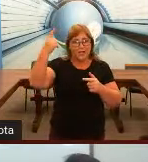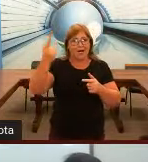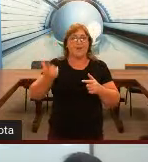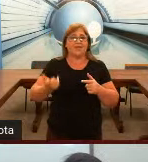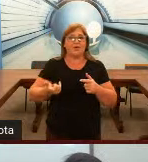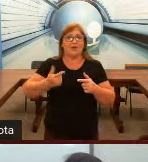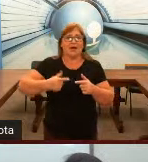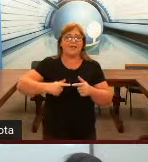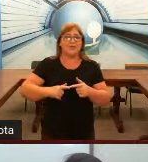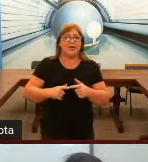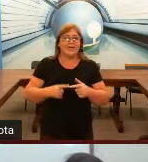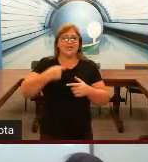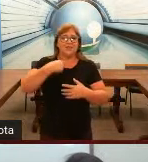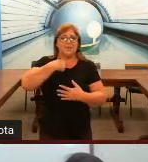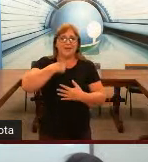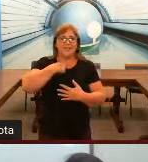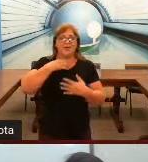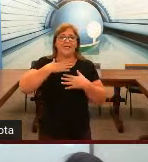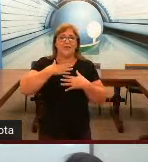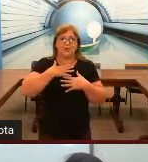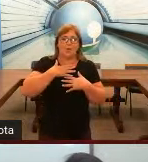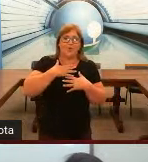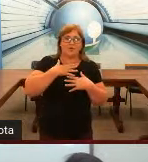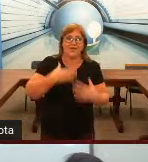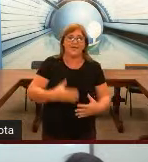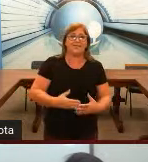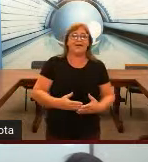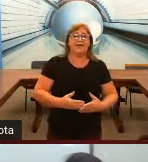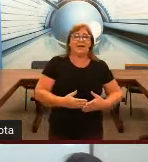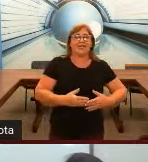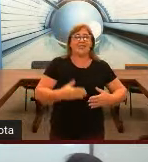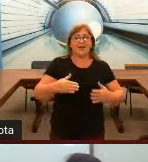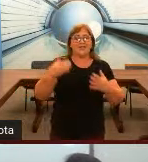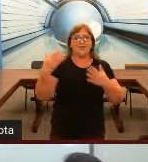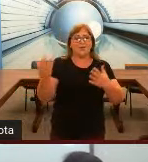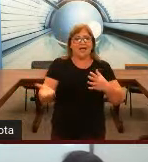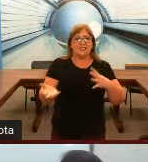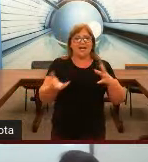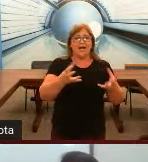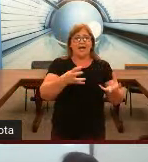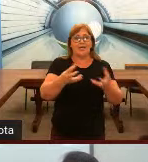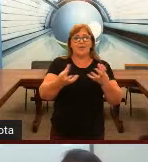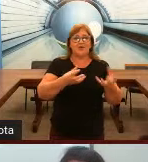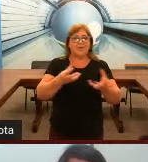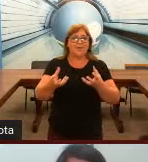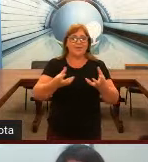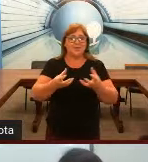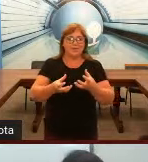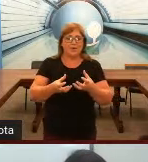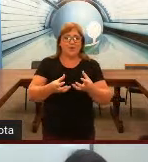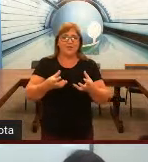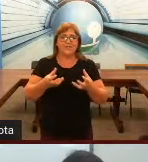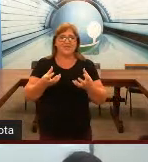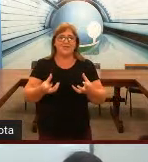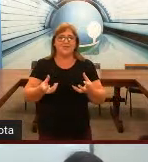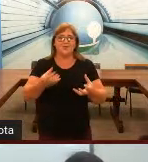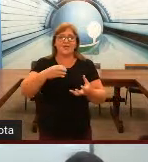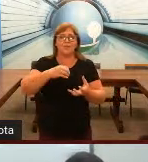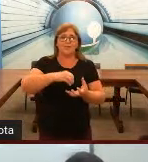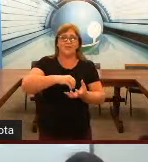aprendeu, no caso, e a nossa primeira língua, é natural português, a gente vai ter dificuldade. Da mesma forma, é o surdo. Muitas vezes, o surdo tem muita